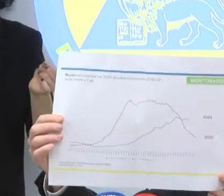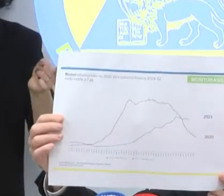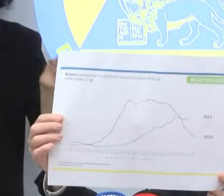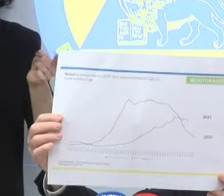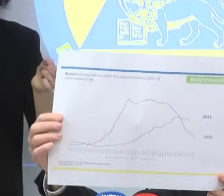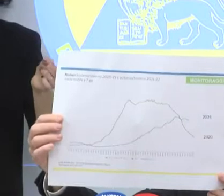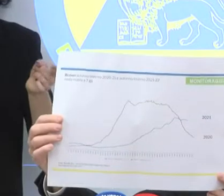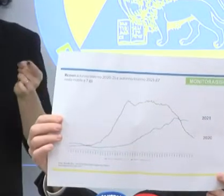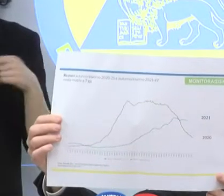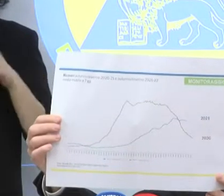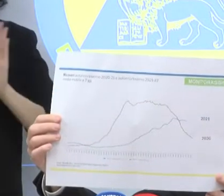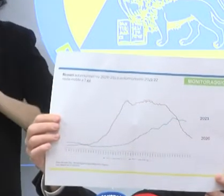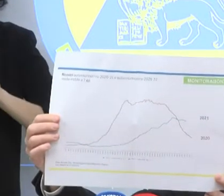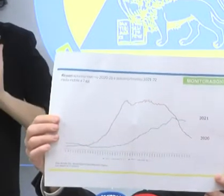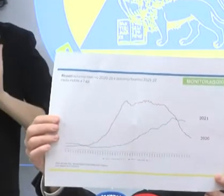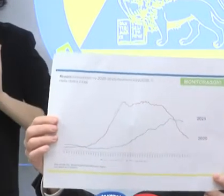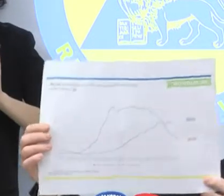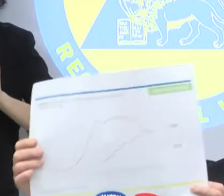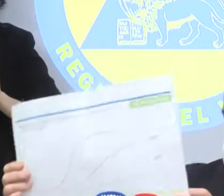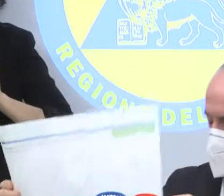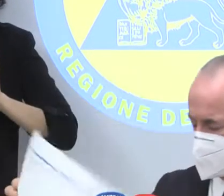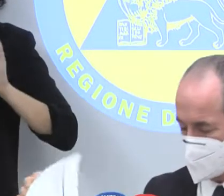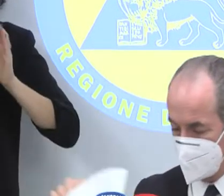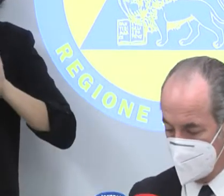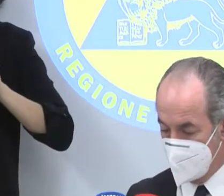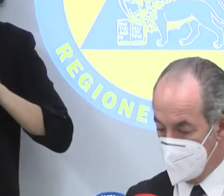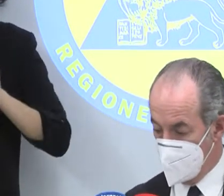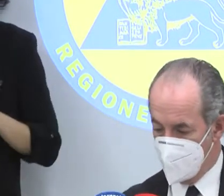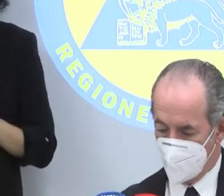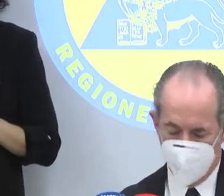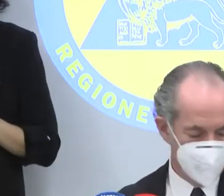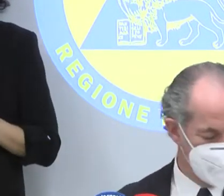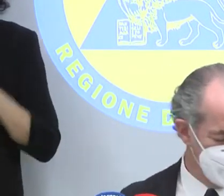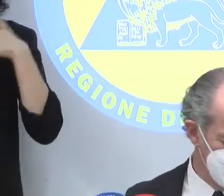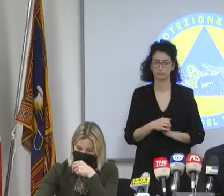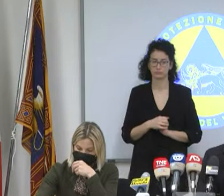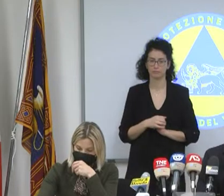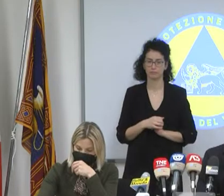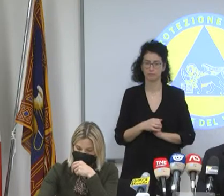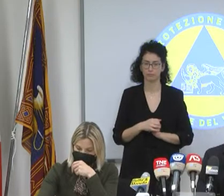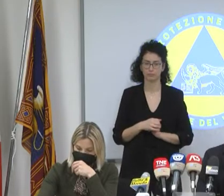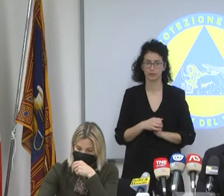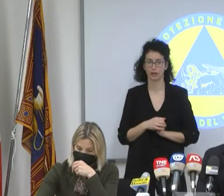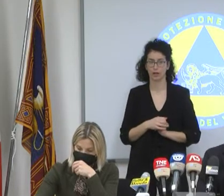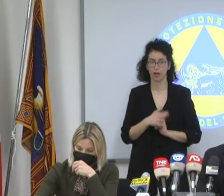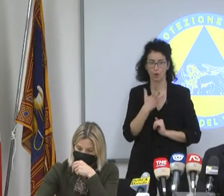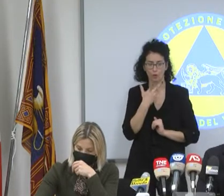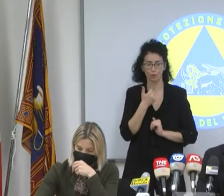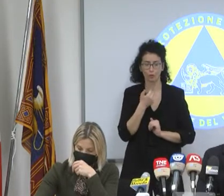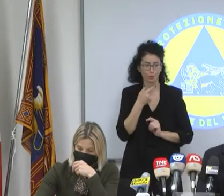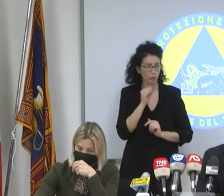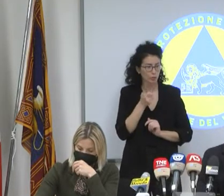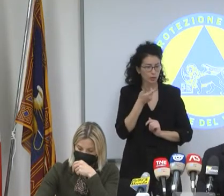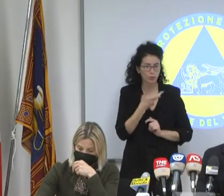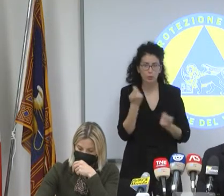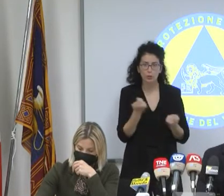assunti il presidente Luca Zai a recupera andando dritto al punto. I dati, spiega, ci dicono che il virus è diventato endemico. Non va banalizzato,